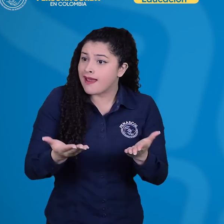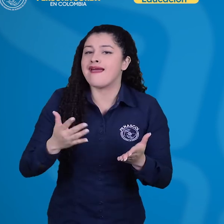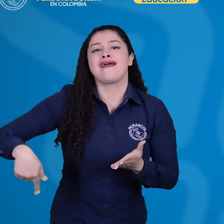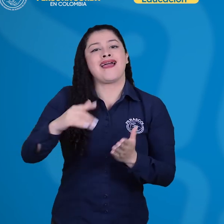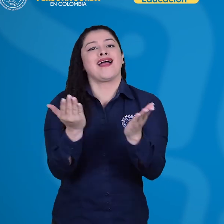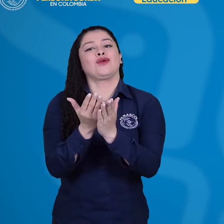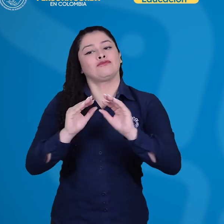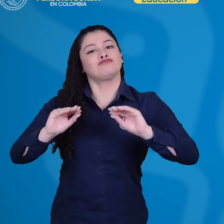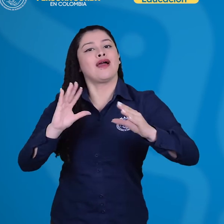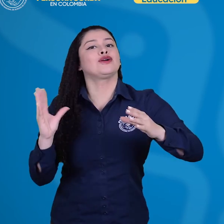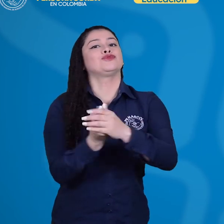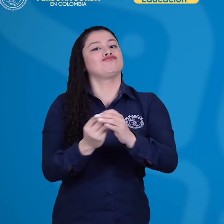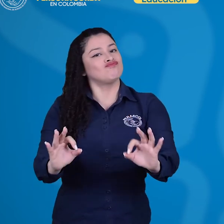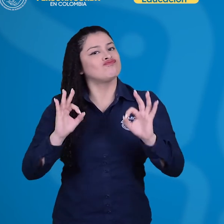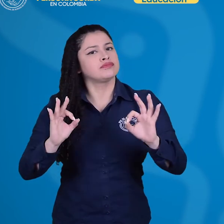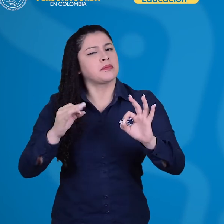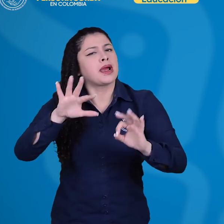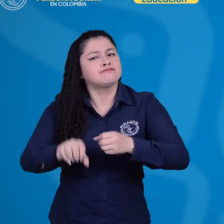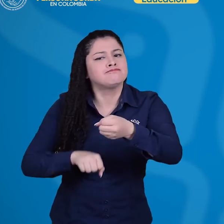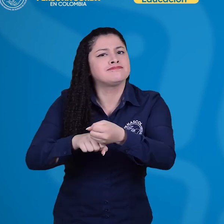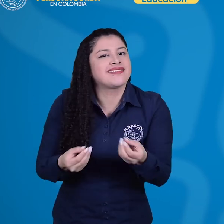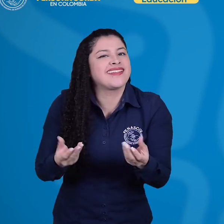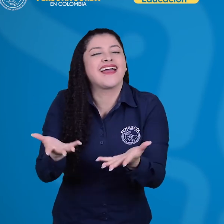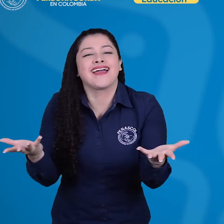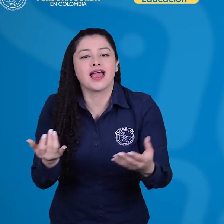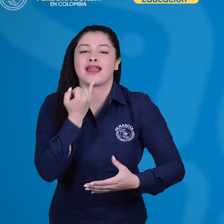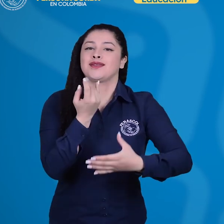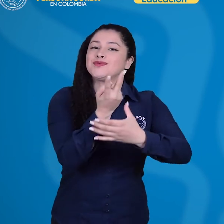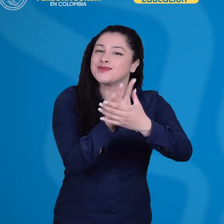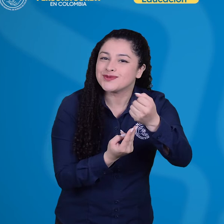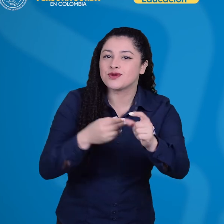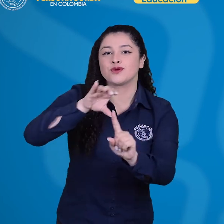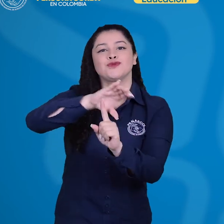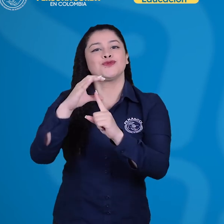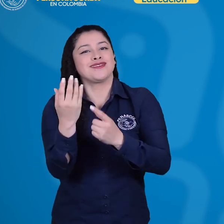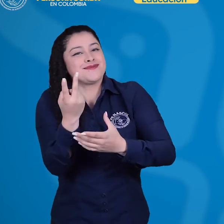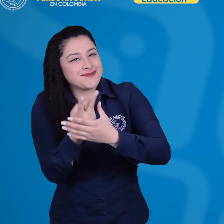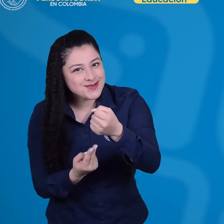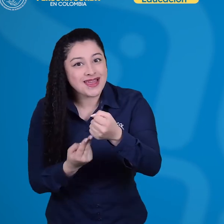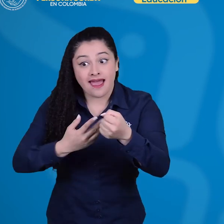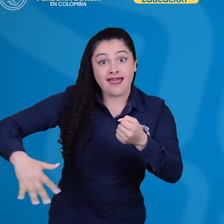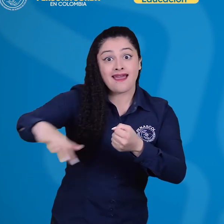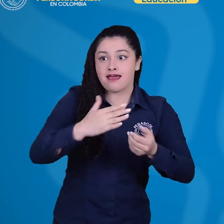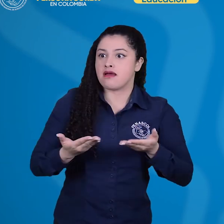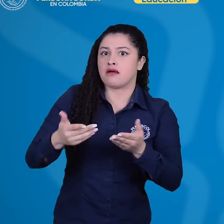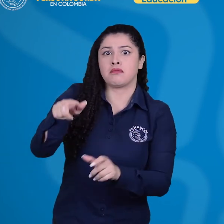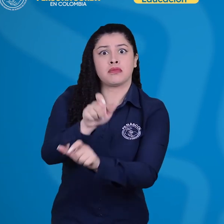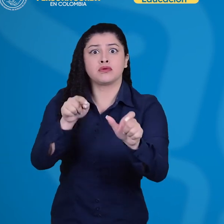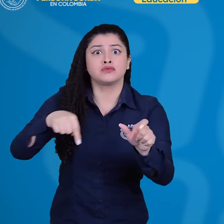inclusiva, sustentada en el modelo de educación bilingüe bicultural para sordos y en igualdad de